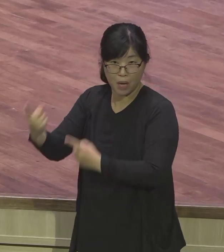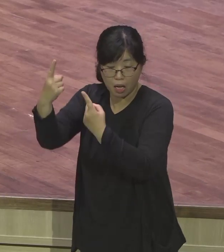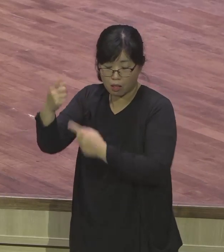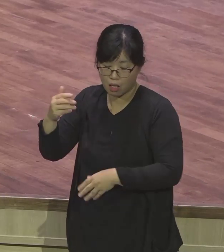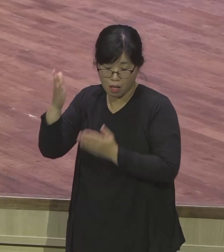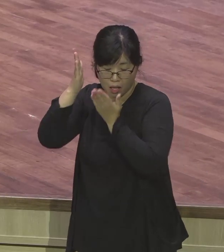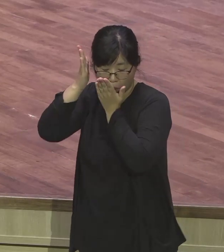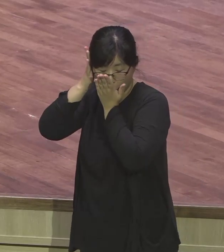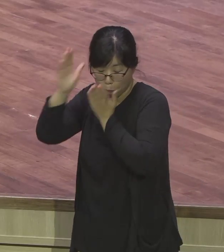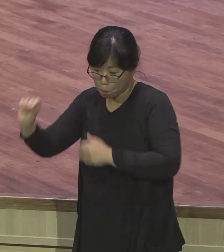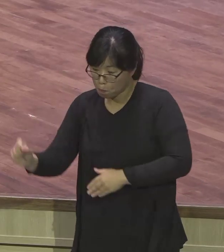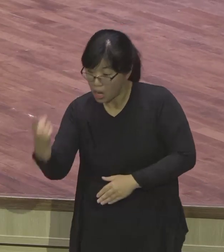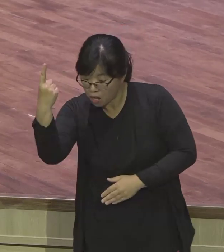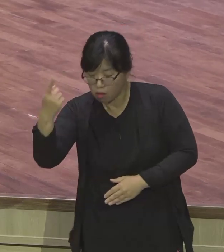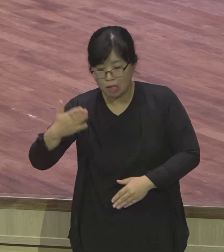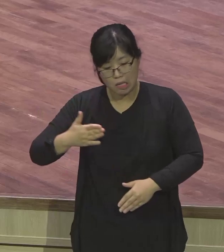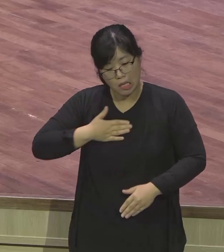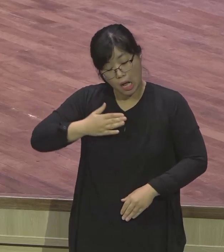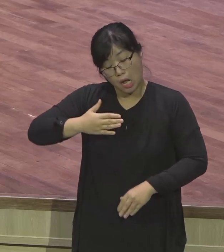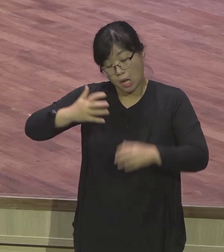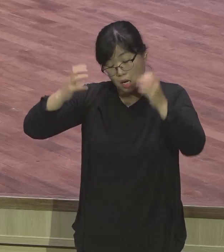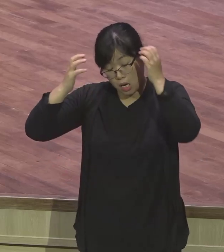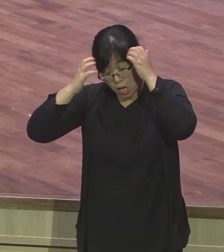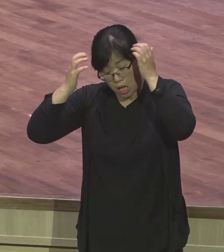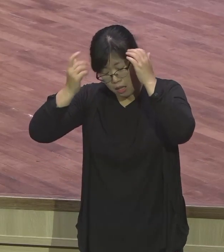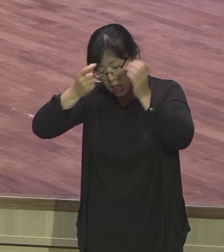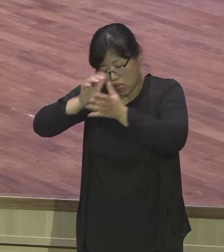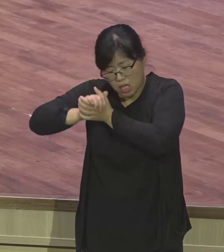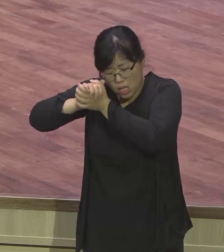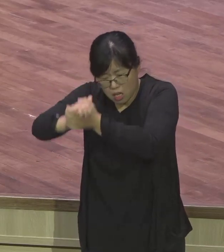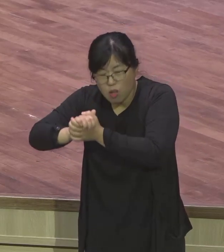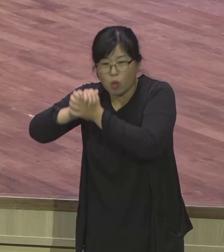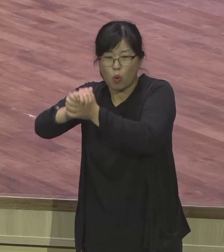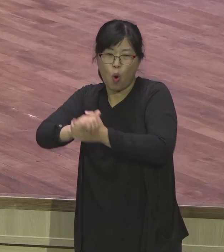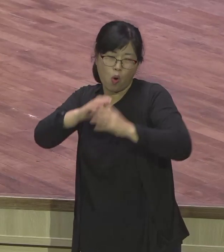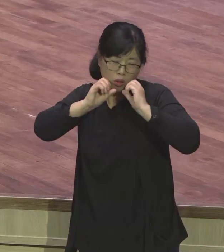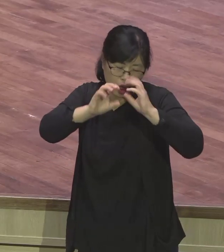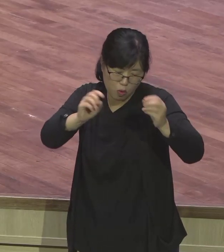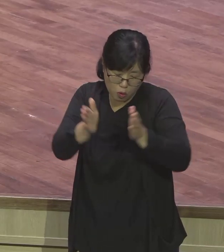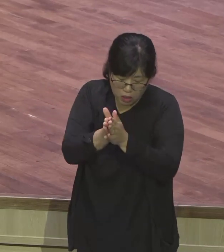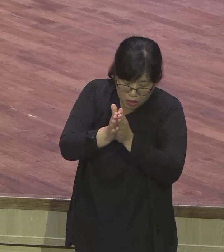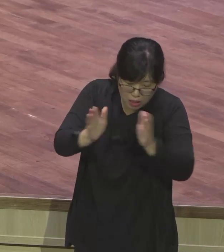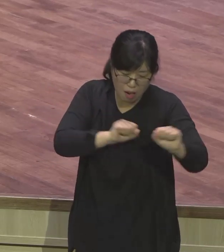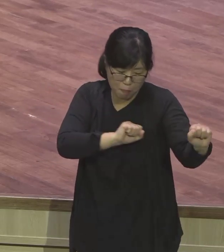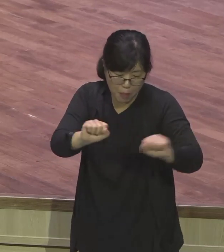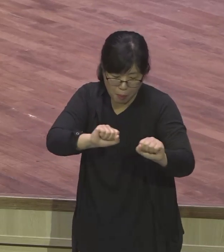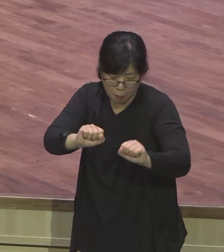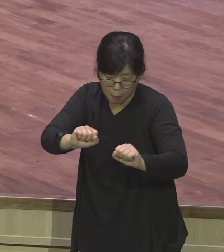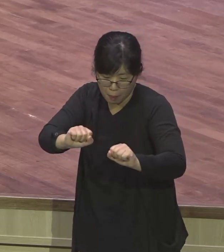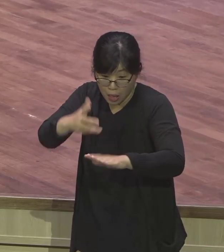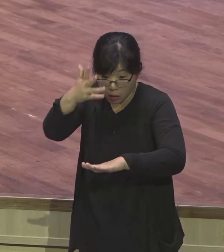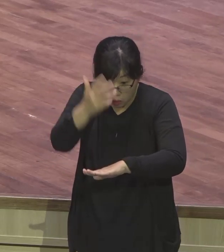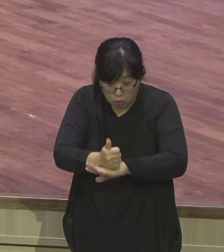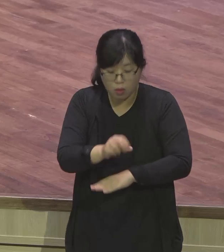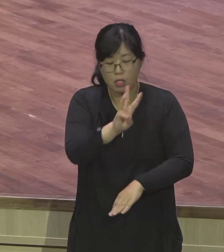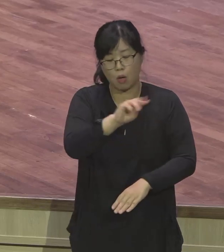하나님이요. 그 아픈 여정 과정을 거치면서 예원교회가 강스러울 때 어떻게 개최된지 않습니까. 잠을 잔 적이 없어요.